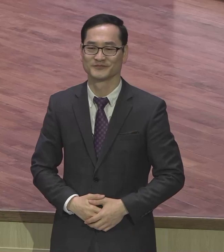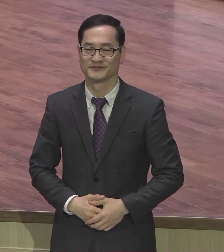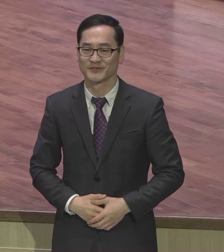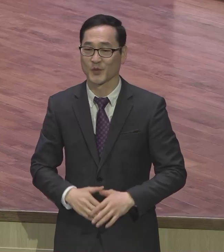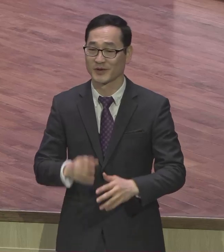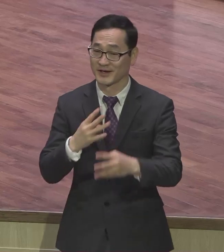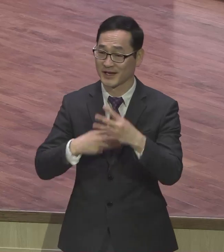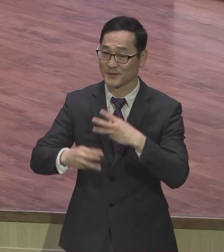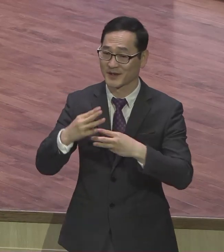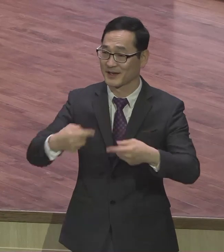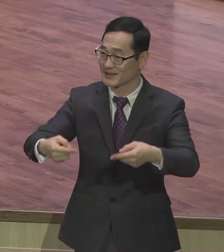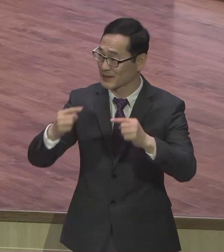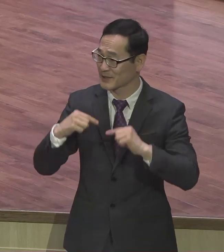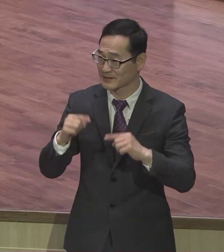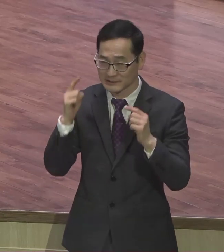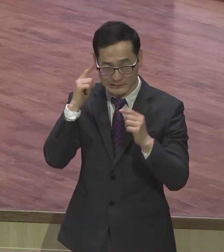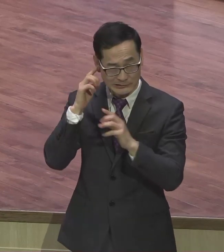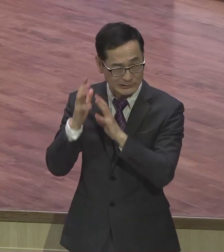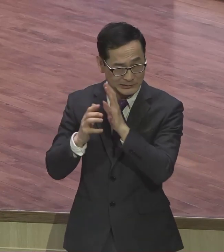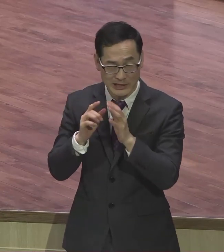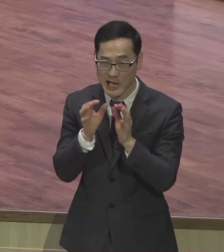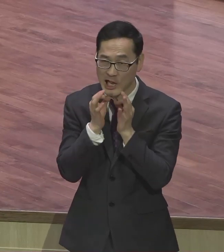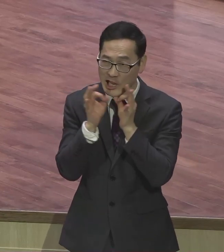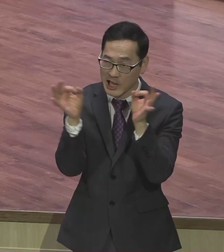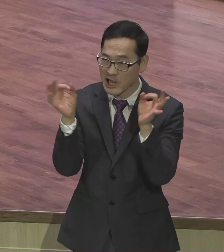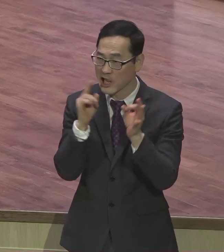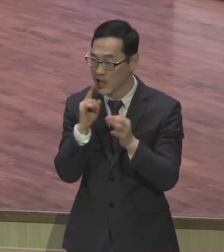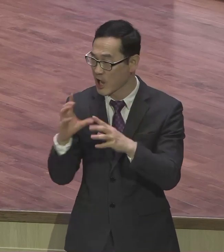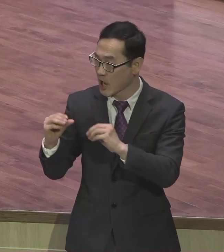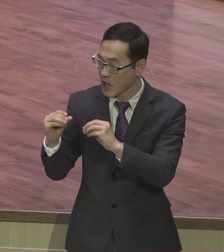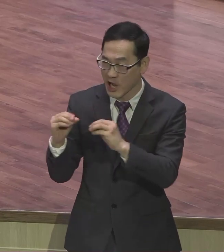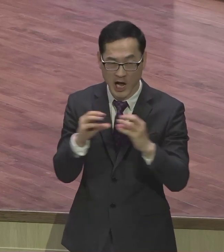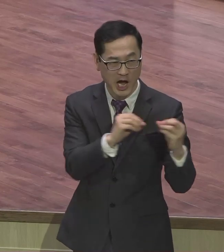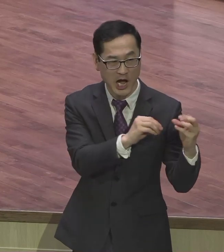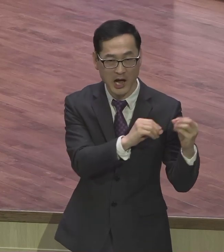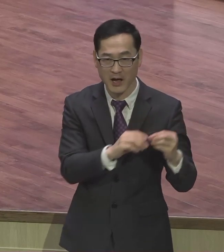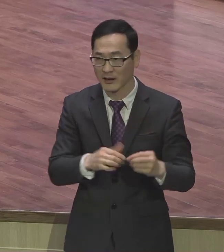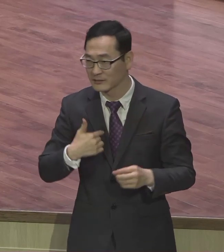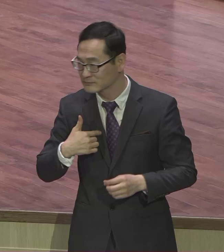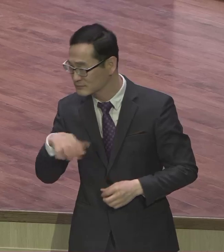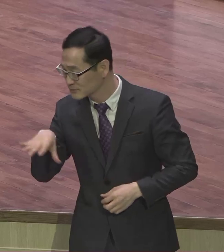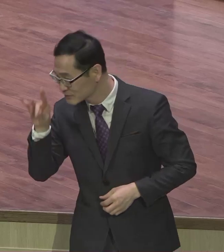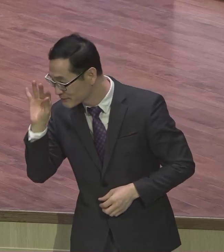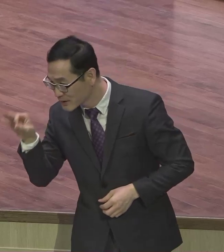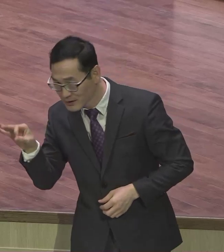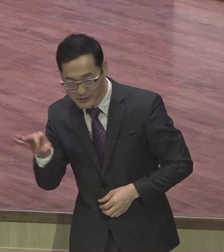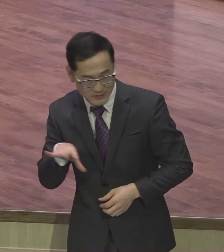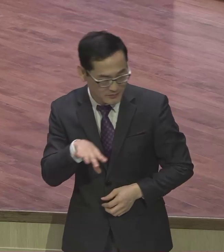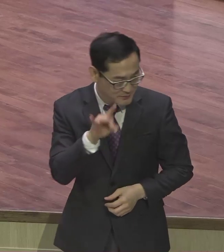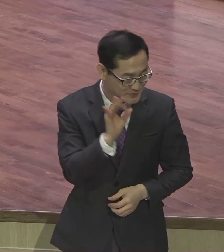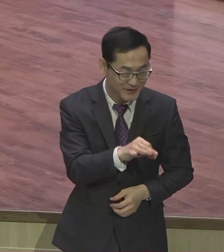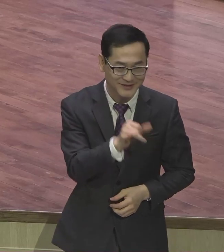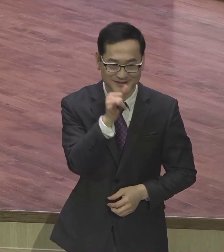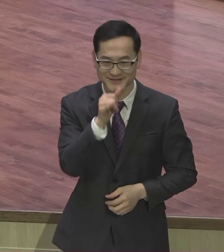조금 시끄럽습니다만은 처음 보는 나도 처음 보는 것 같아요 우리 신앙고백 같이 합니다